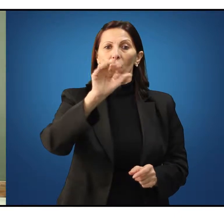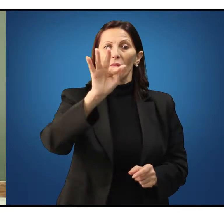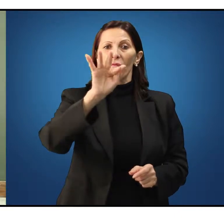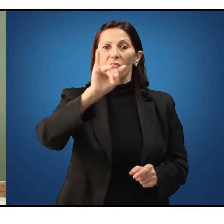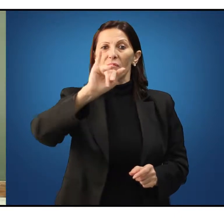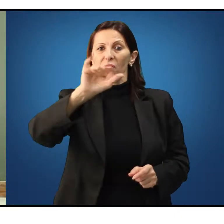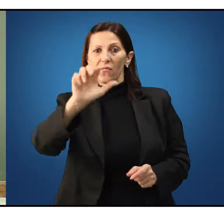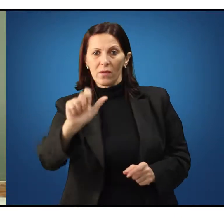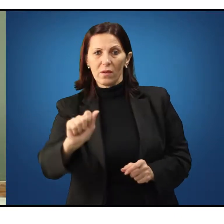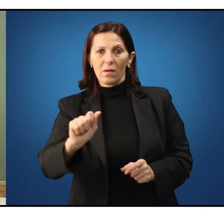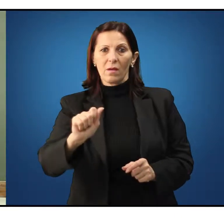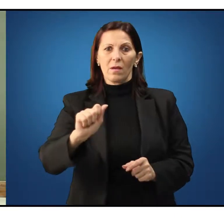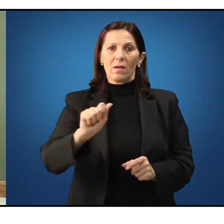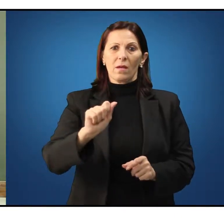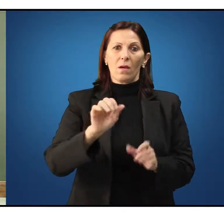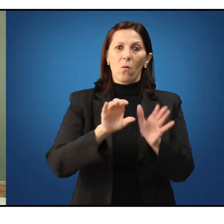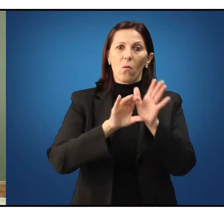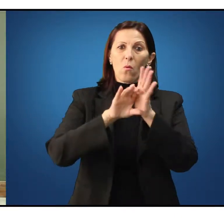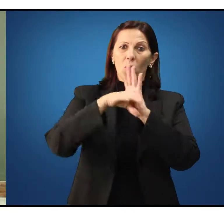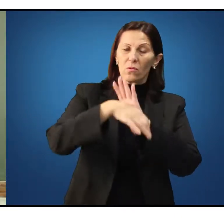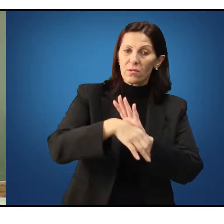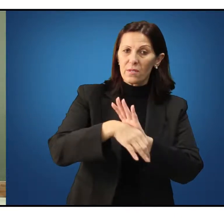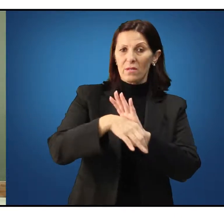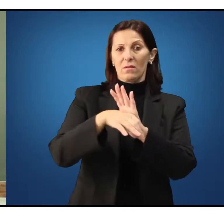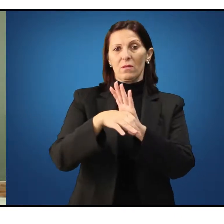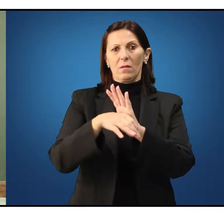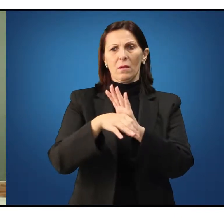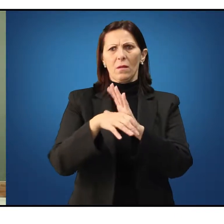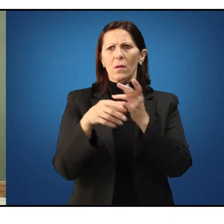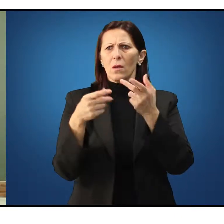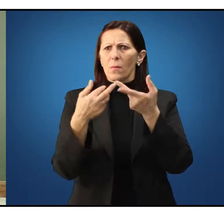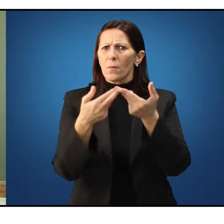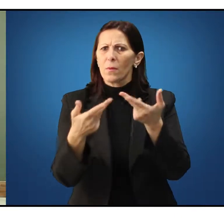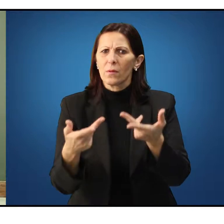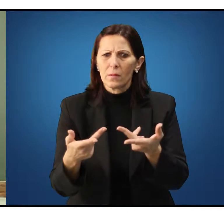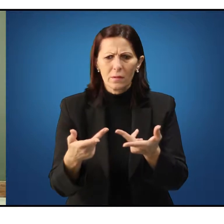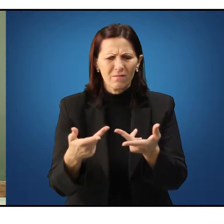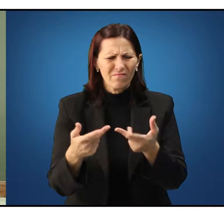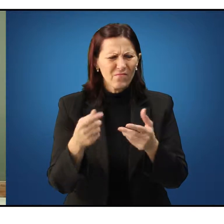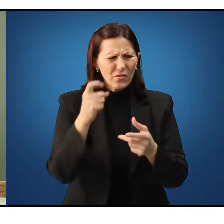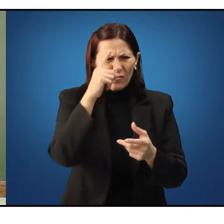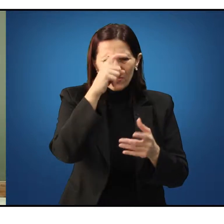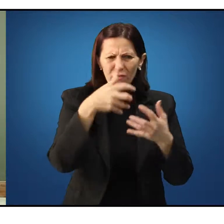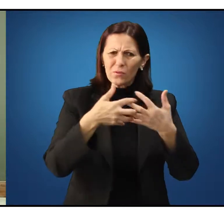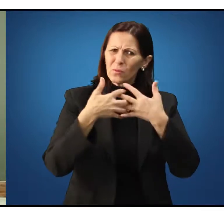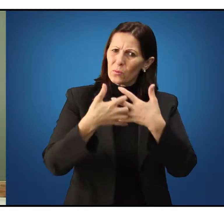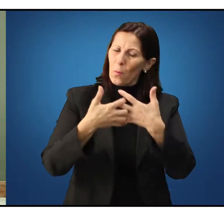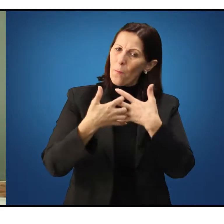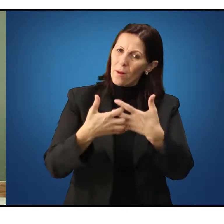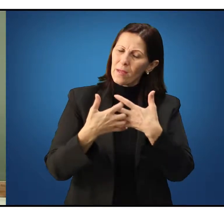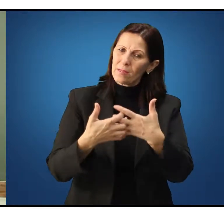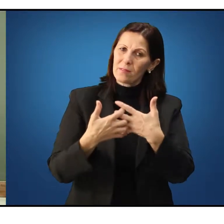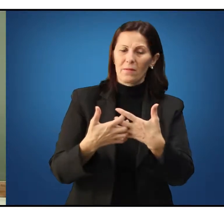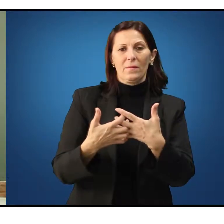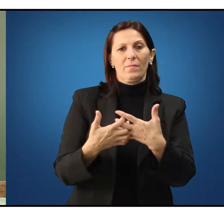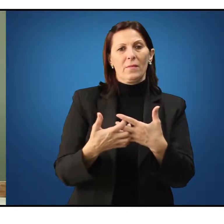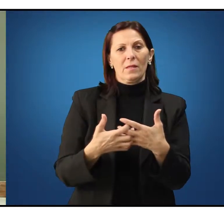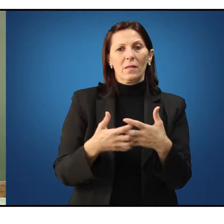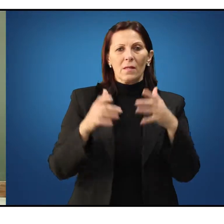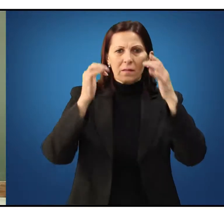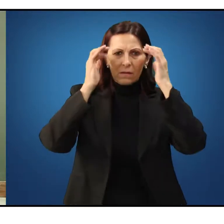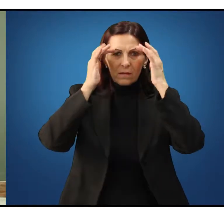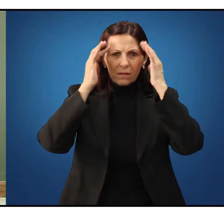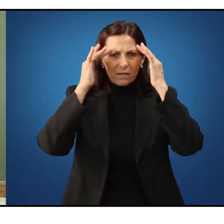o conceito de filosofia é algo extremamente complexo. Poderíamos dizer que a filosofia é